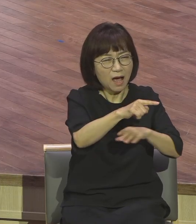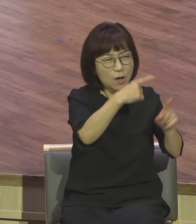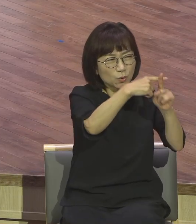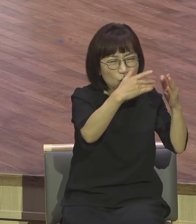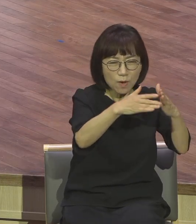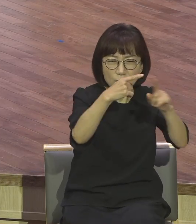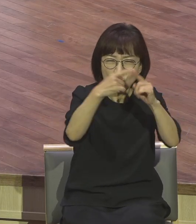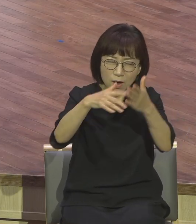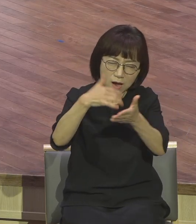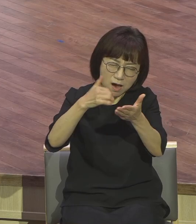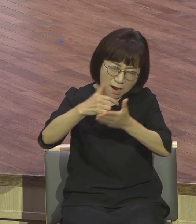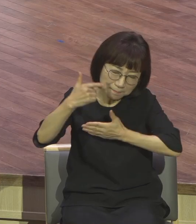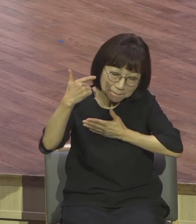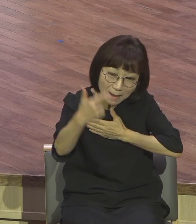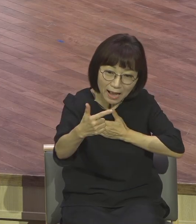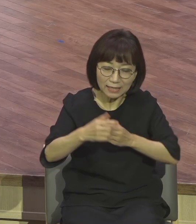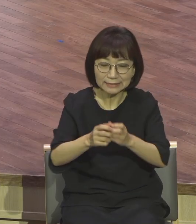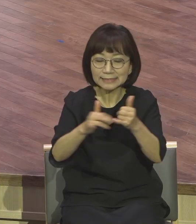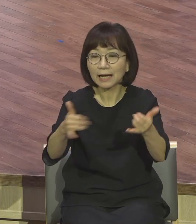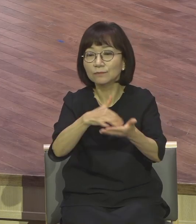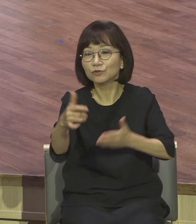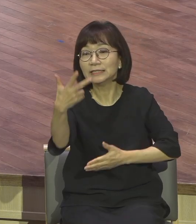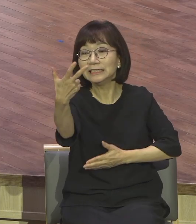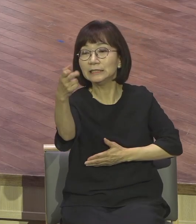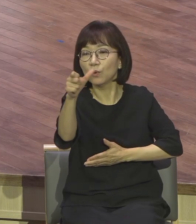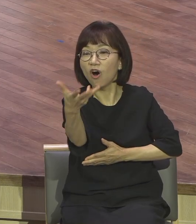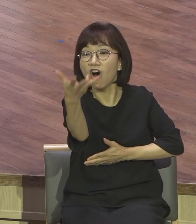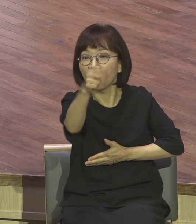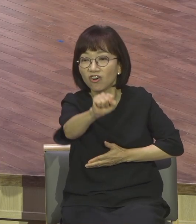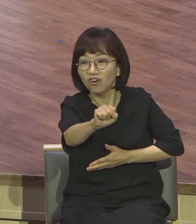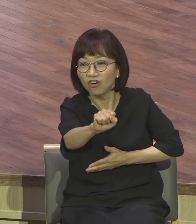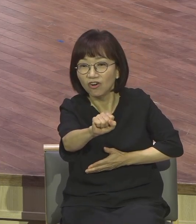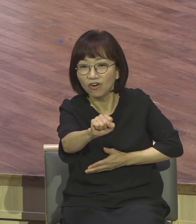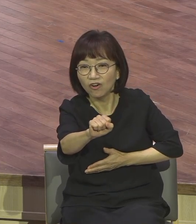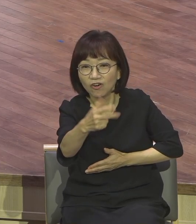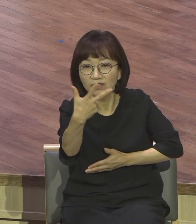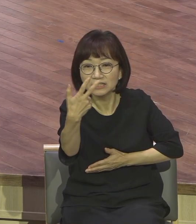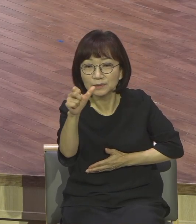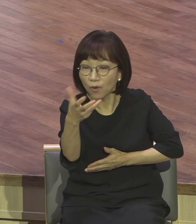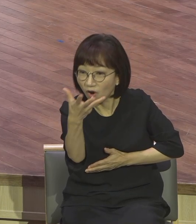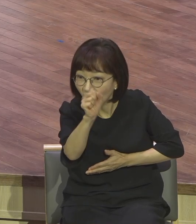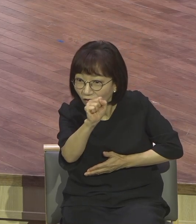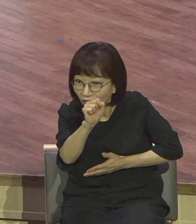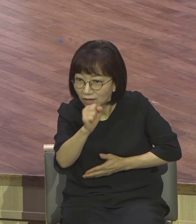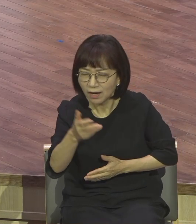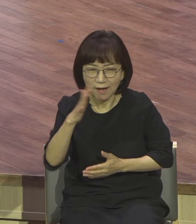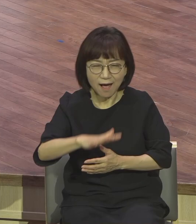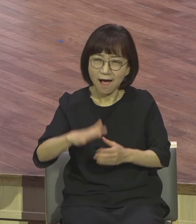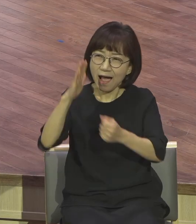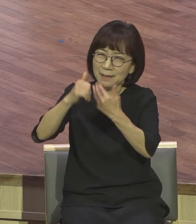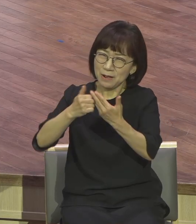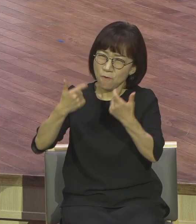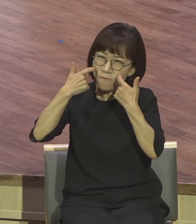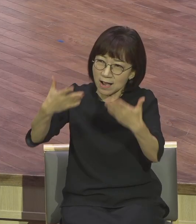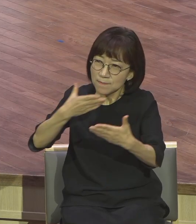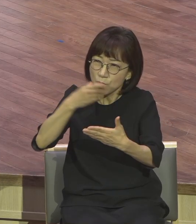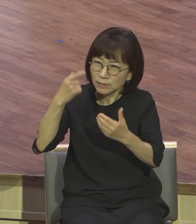이 중에서 보세요 정말 예수 제대로 믿는 나라가 몇 나라 됩니까 지금 현재 있다 그러면 미국